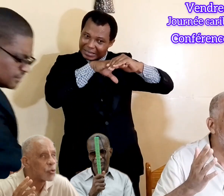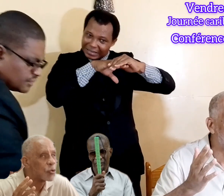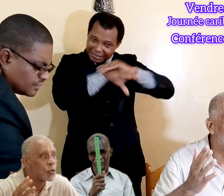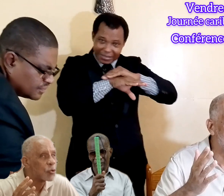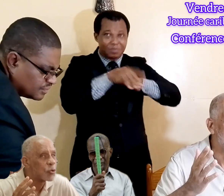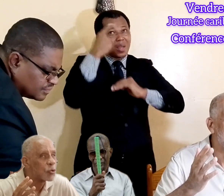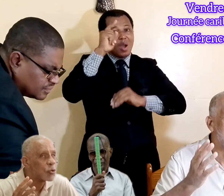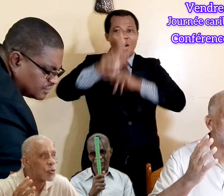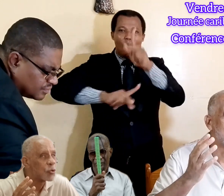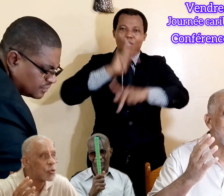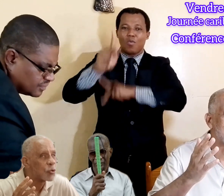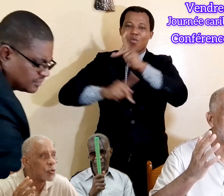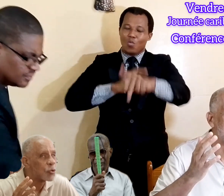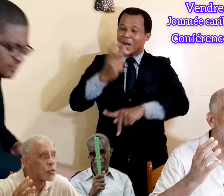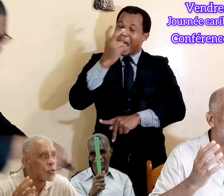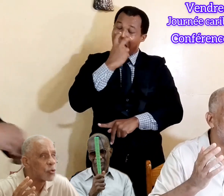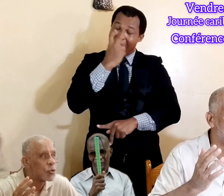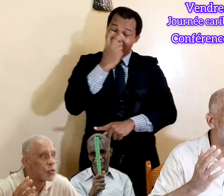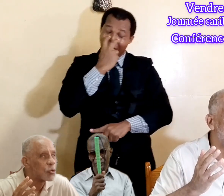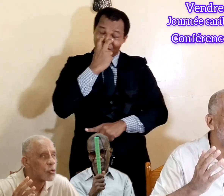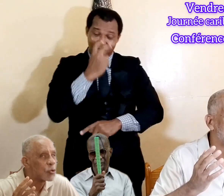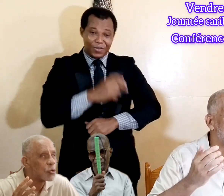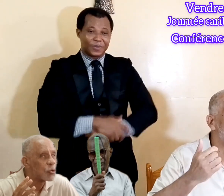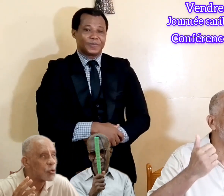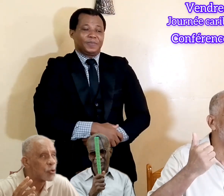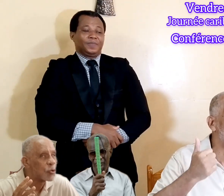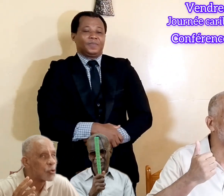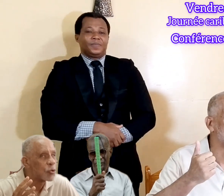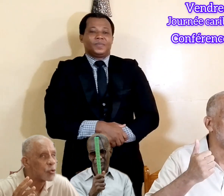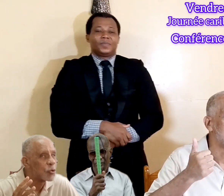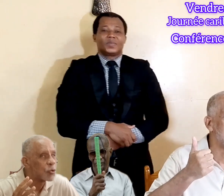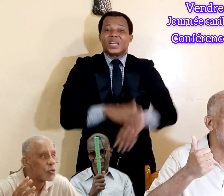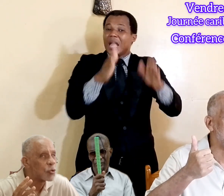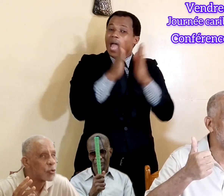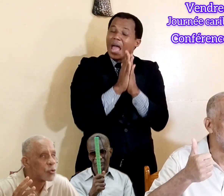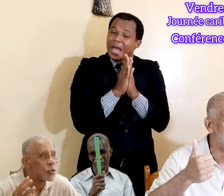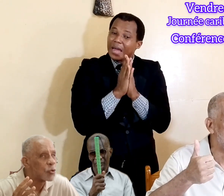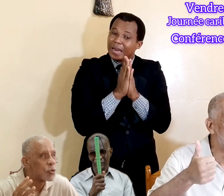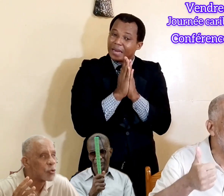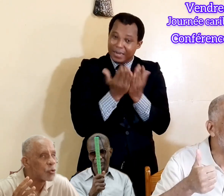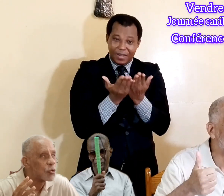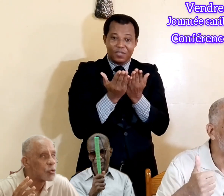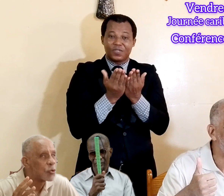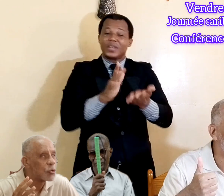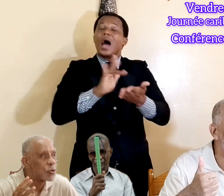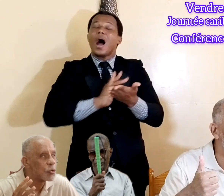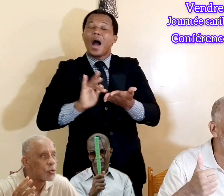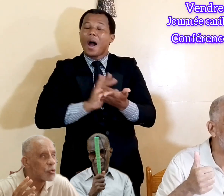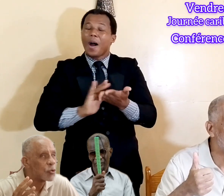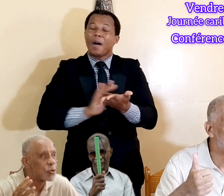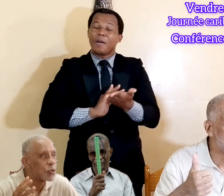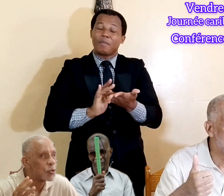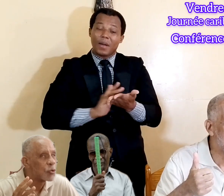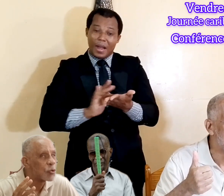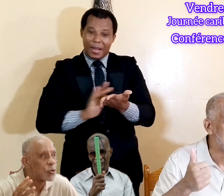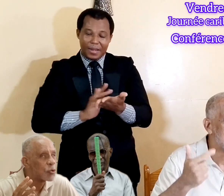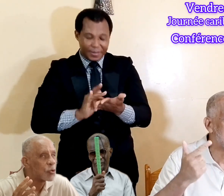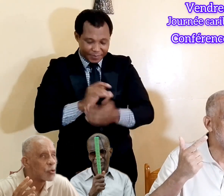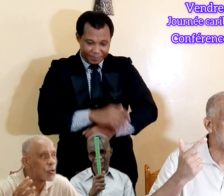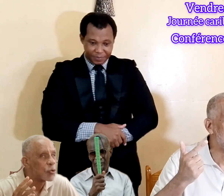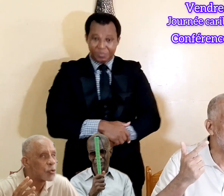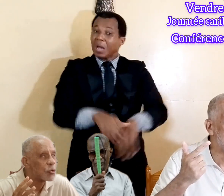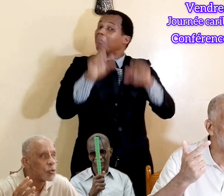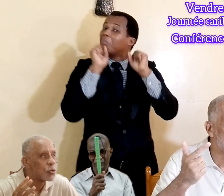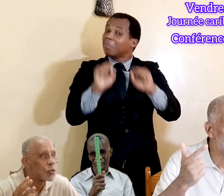ouvrages adaptés, et là nous dis accessible ou adaptés, c'est des ouvrages qui capables d'embraille, des culturels,